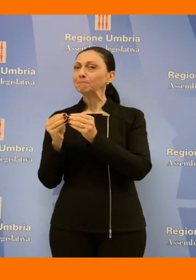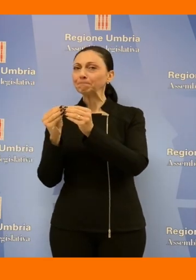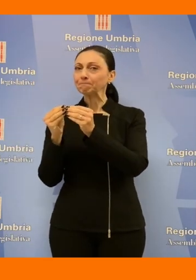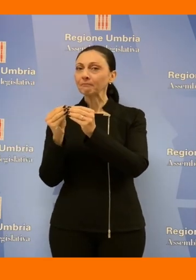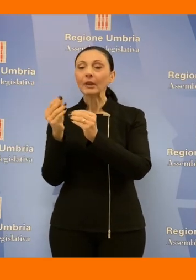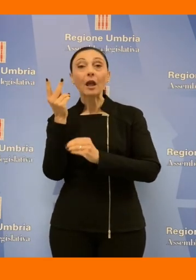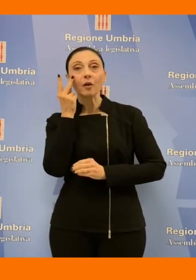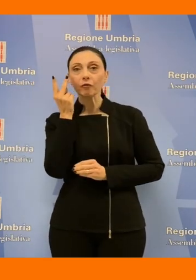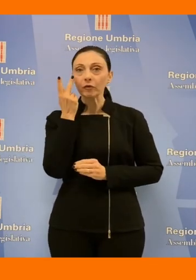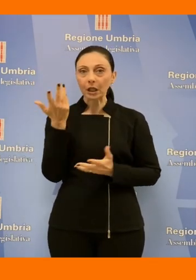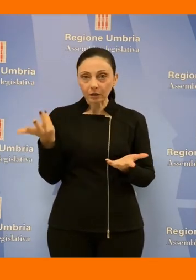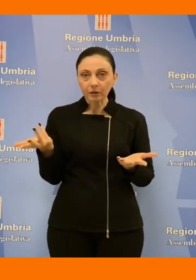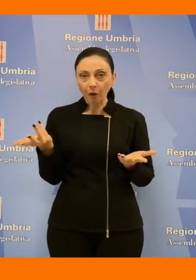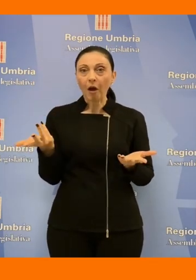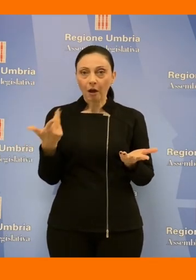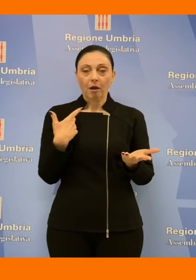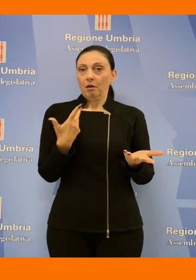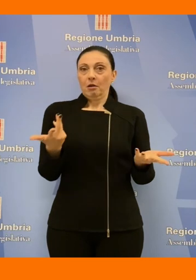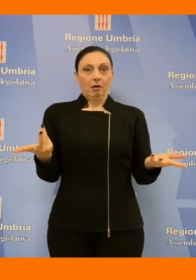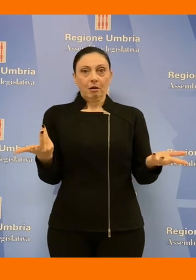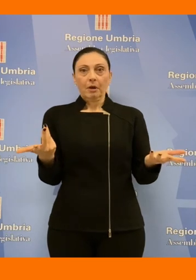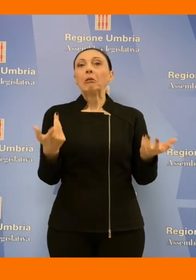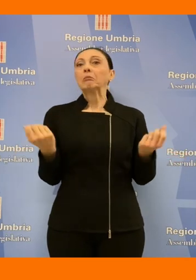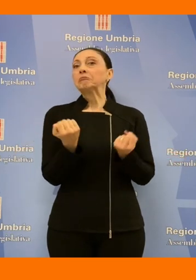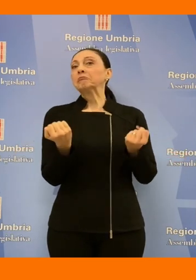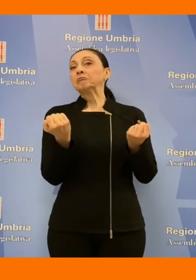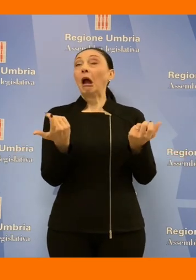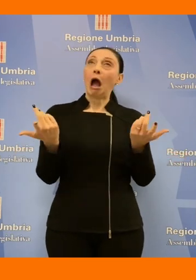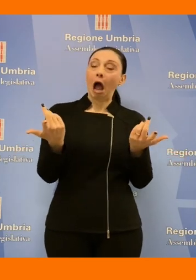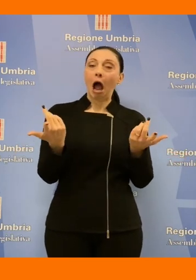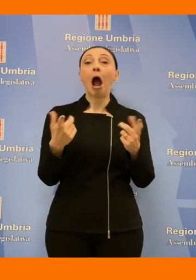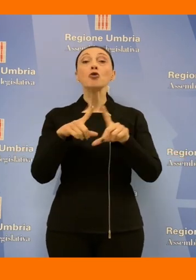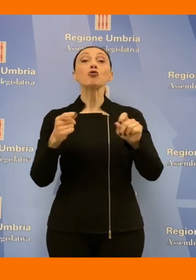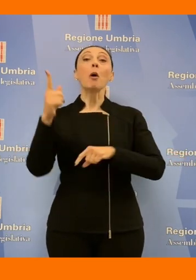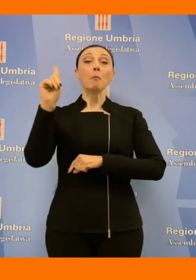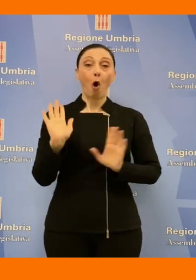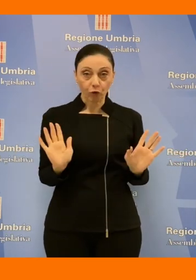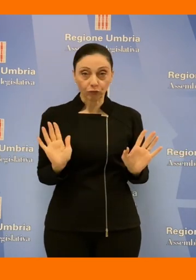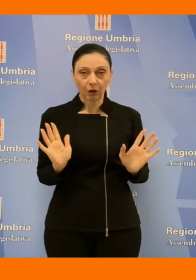visto come in maniera anche estretamente propagandistica attribuiti al super bonus ci siano stati degli